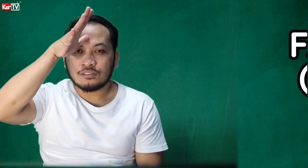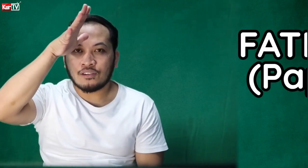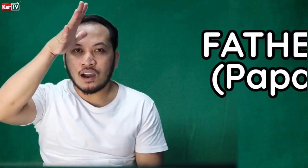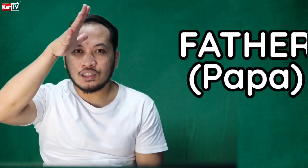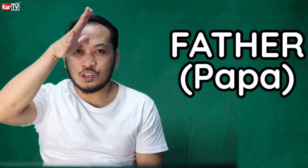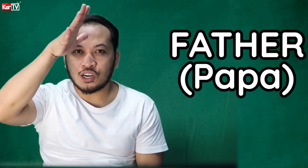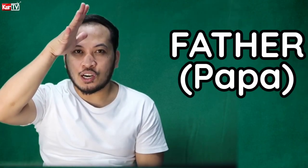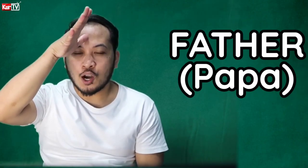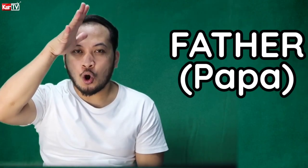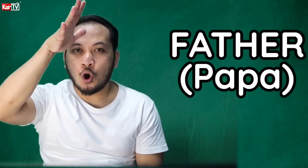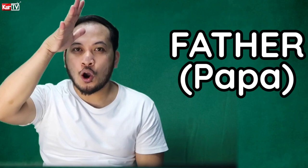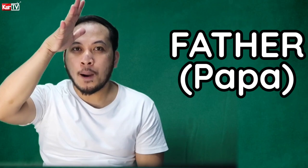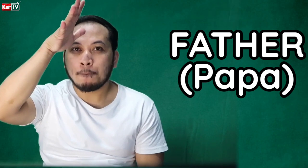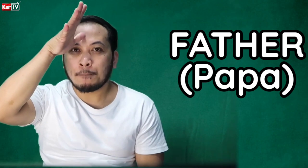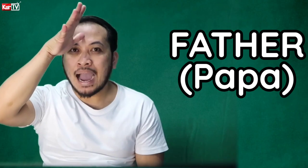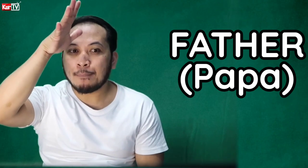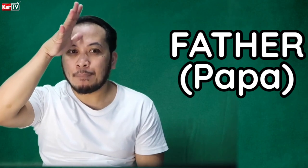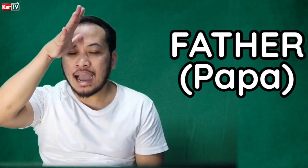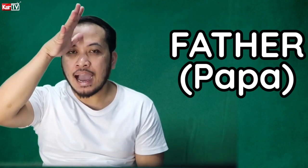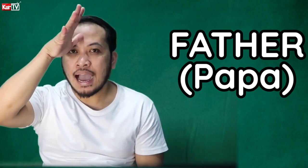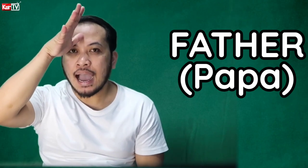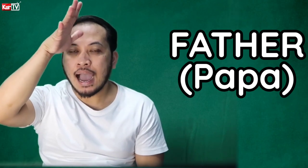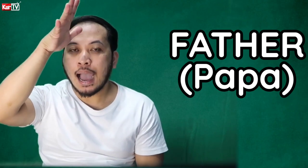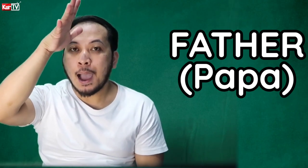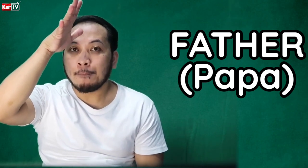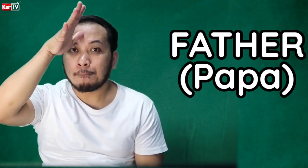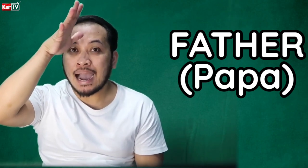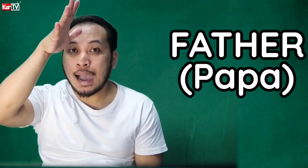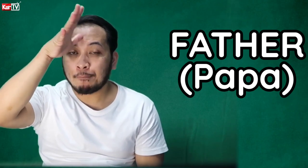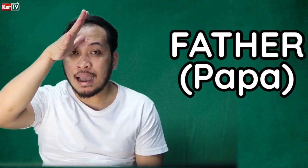Father. or papa. Papa.